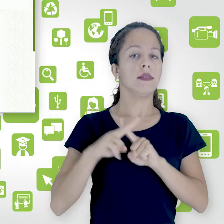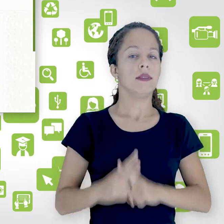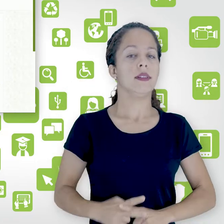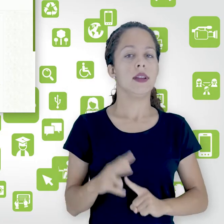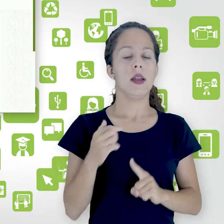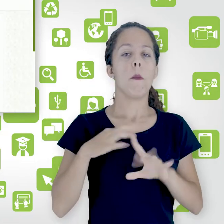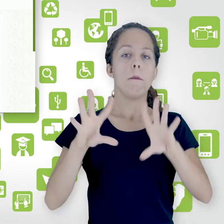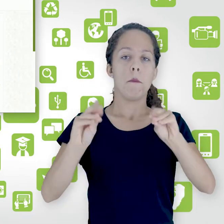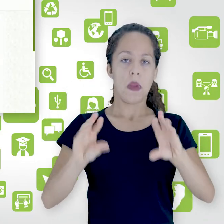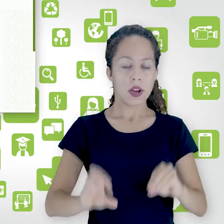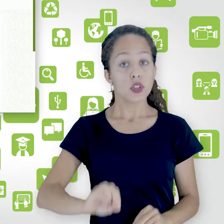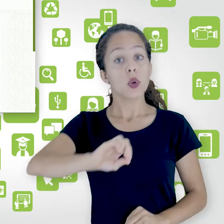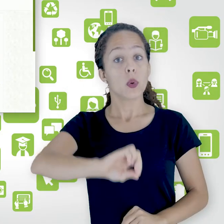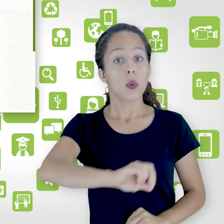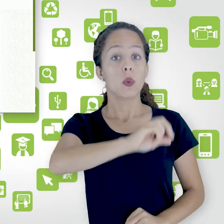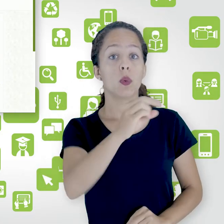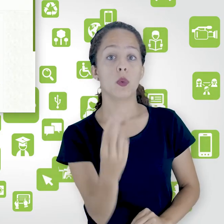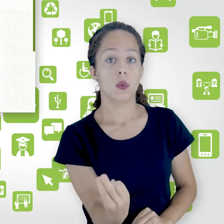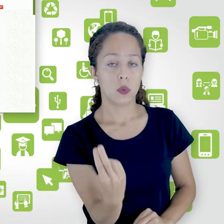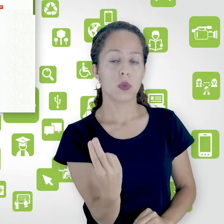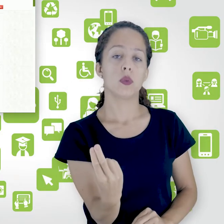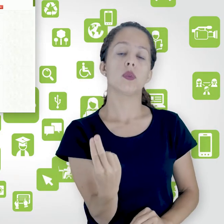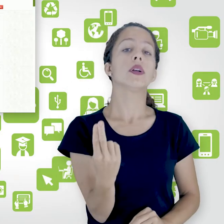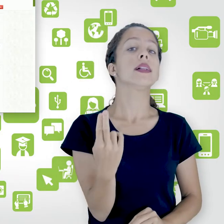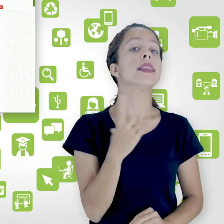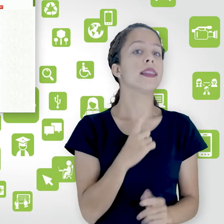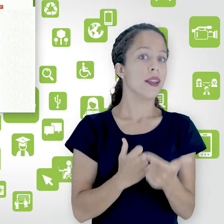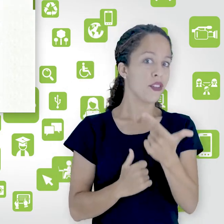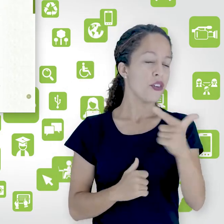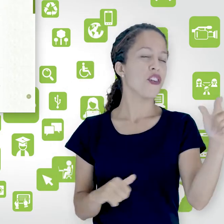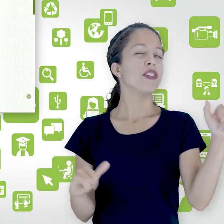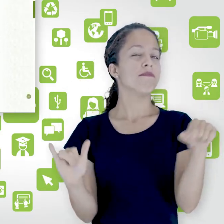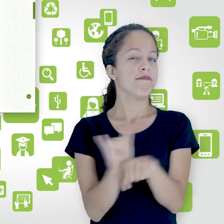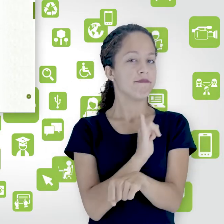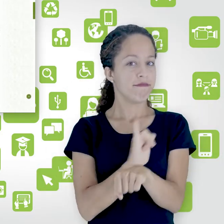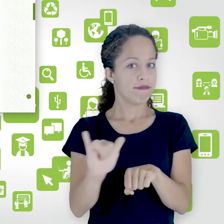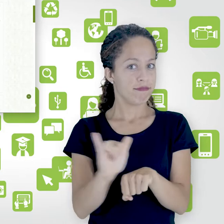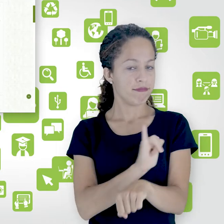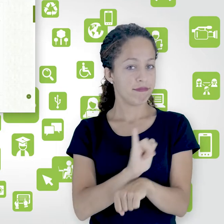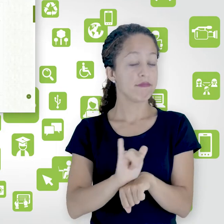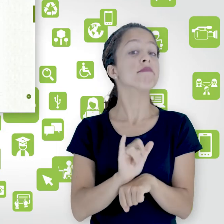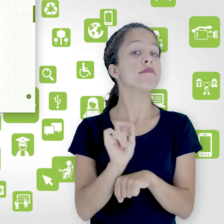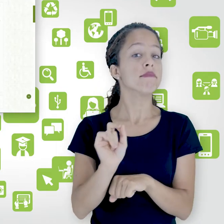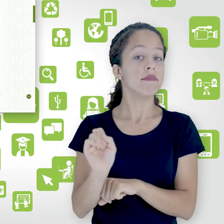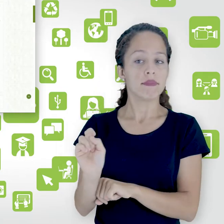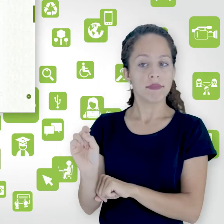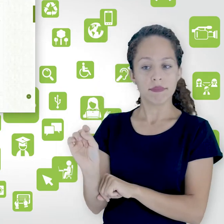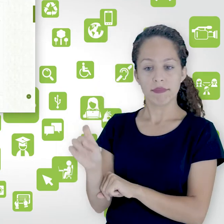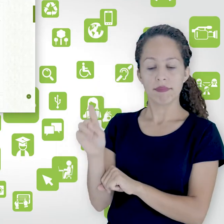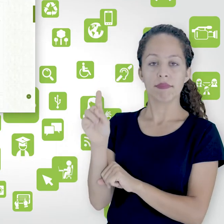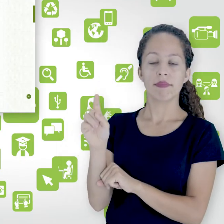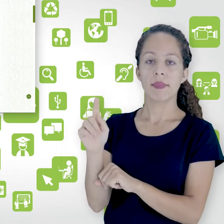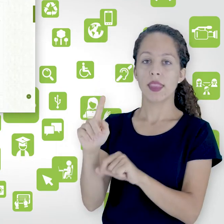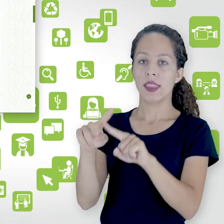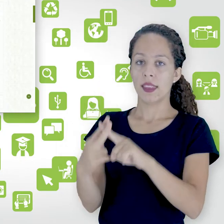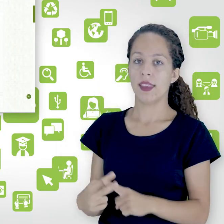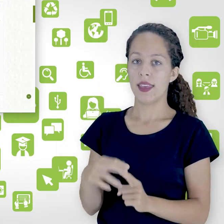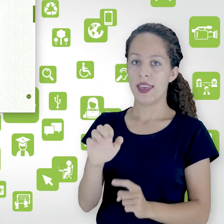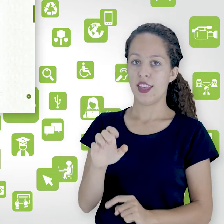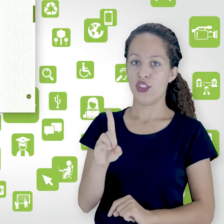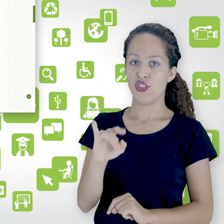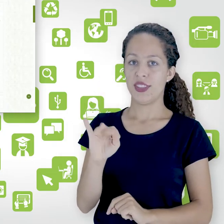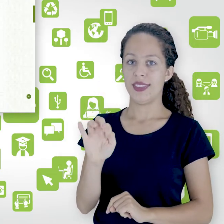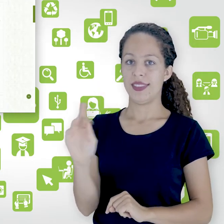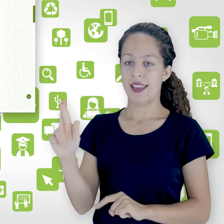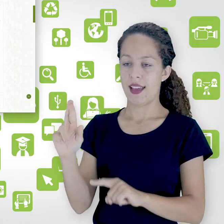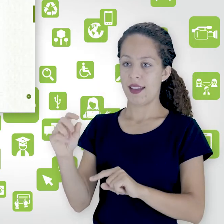ou a outra opção para você editar as configurações é clicando aqui no editar veja que eu estou em cima